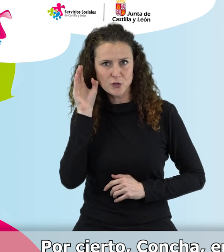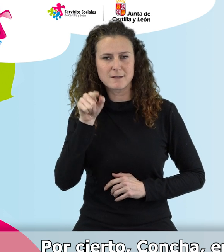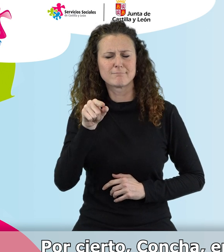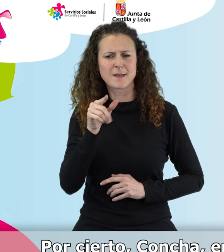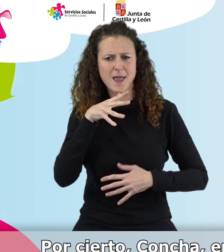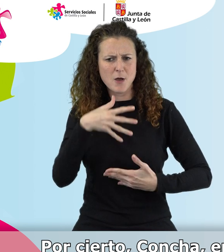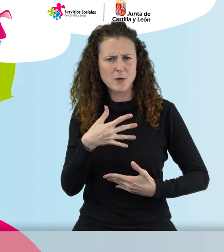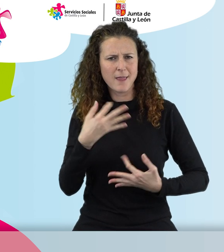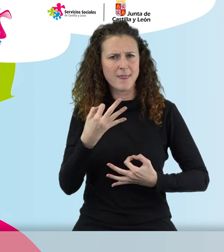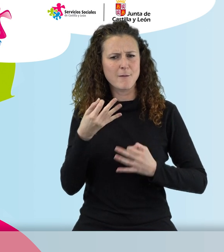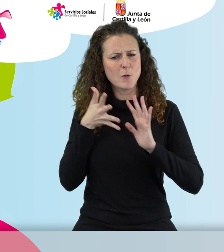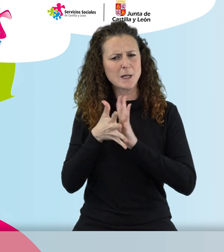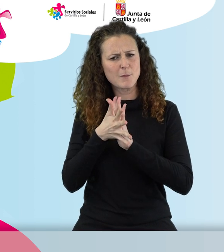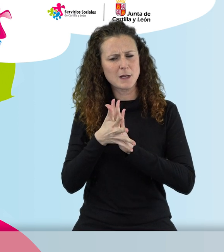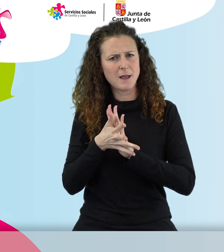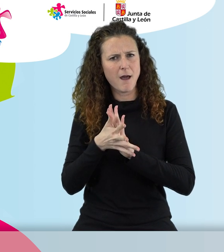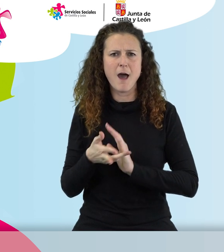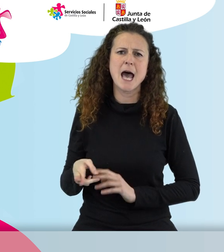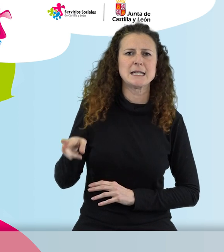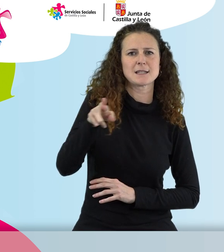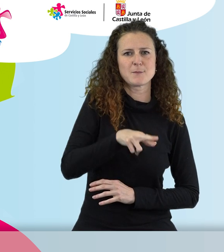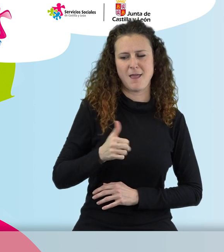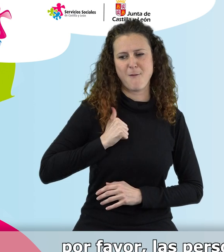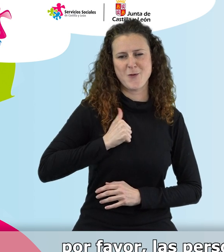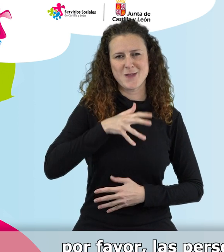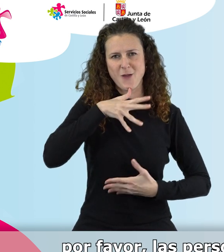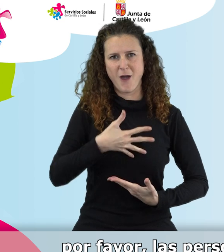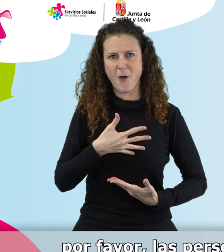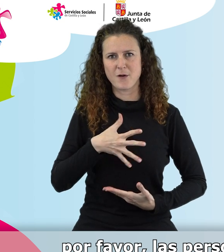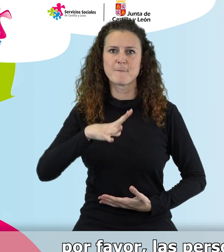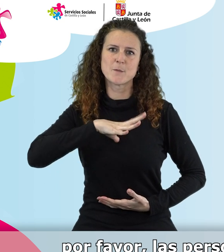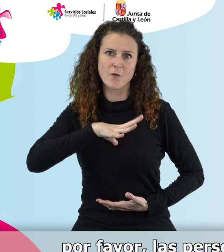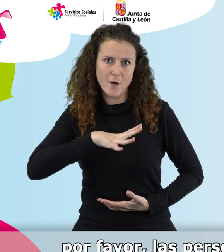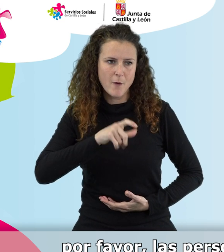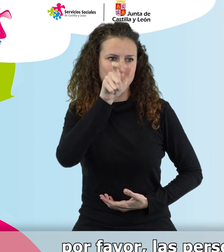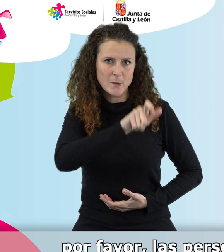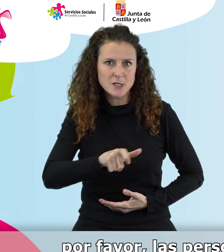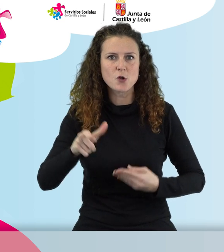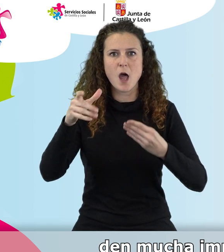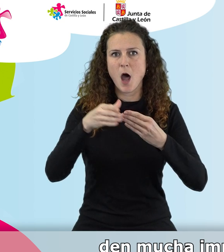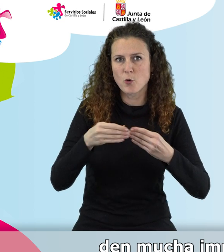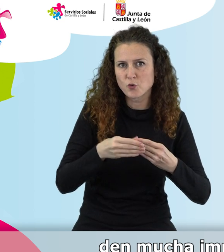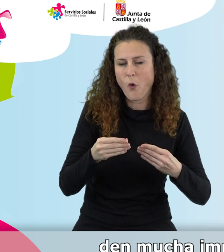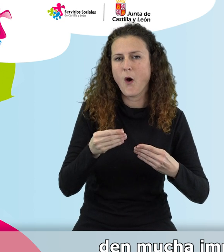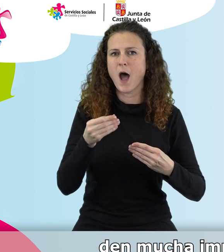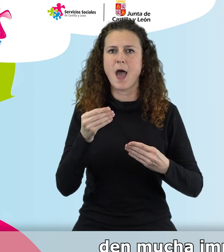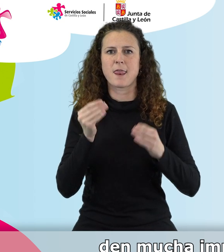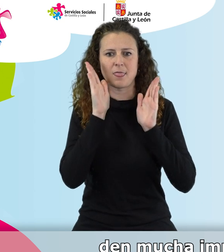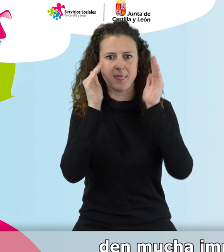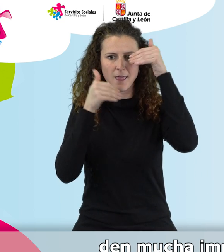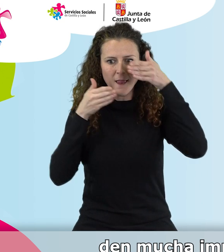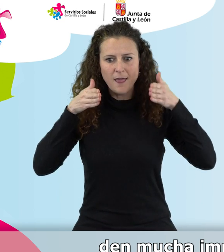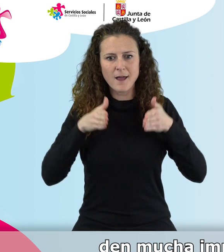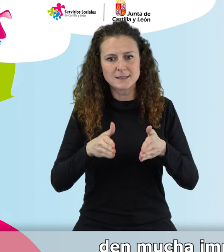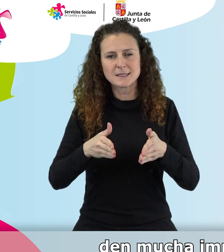momento creo que tenemos que insistir, aprovecho para hacerlo ahora aquí. Por favor, las personas usuarias de teleasistencia den mucha importancia llevar